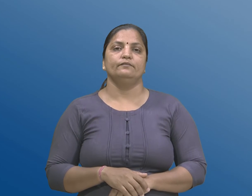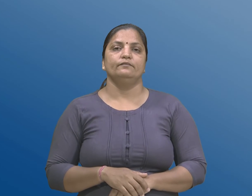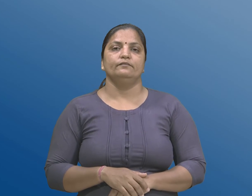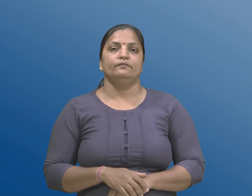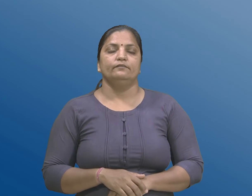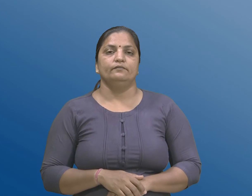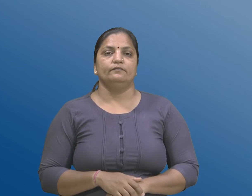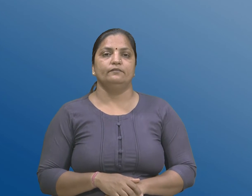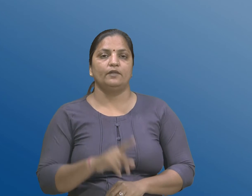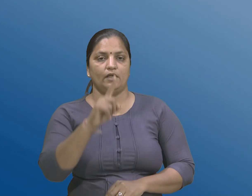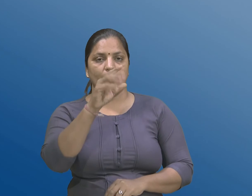102 नू बीजु,